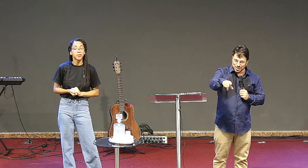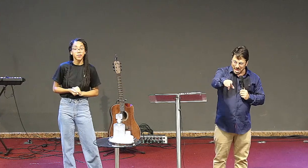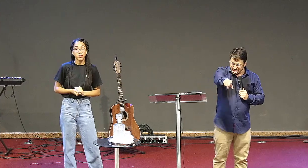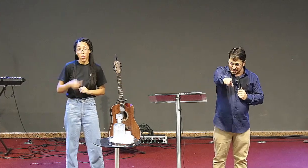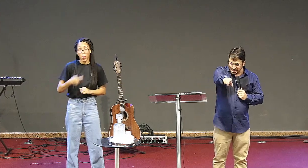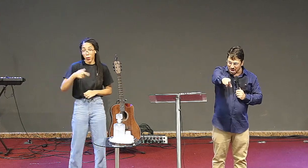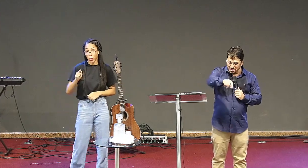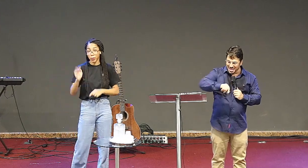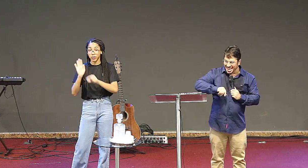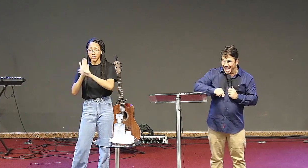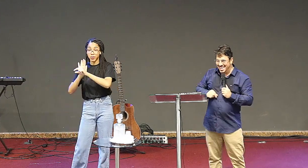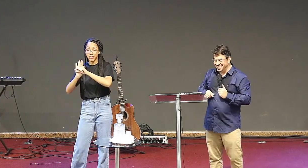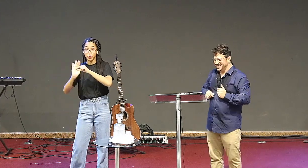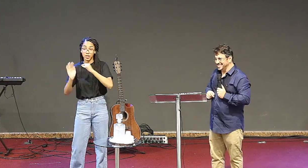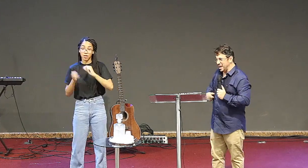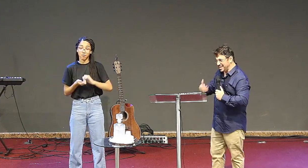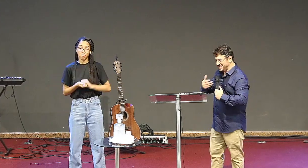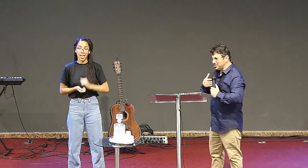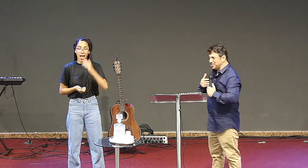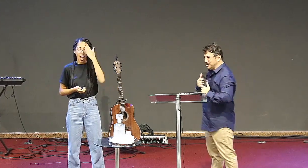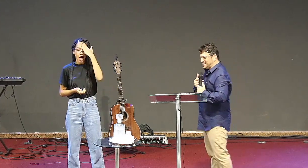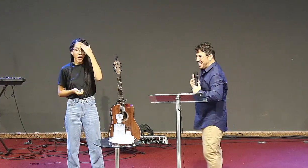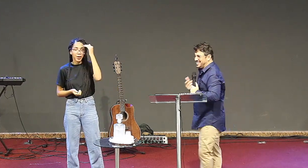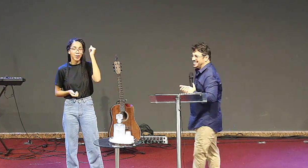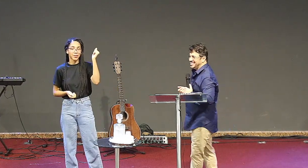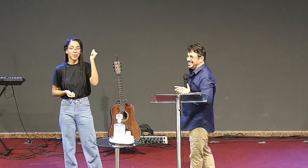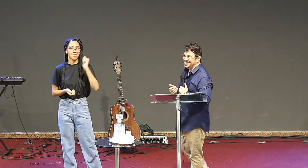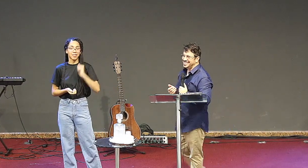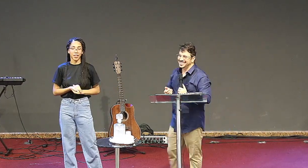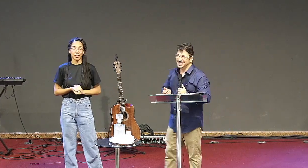eu sei o está rolando aí, na minha tradução,